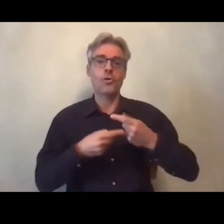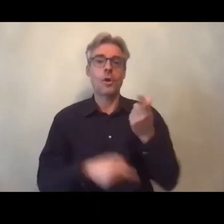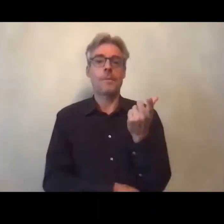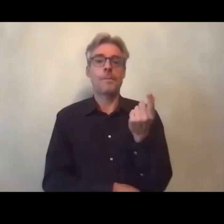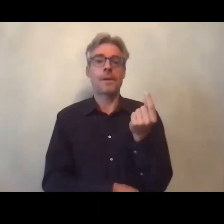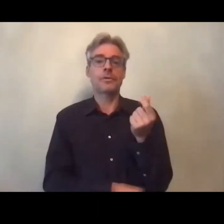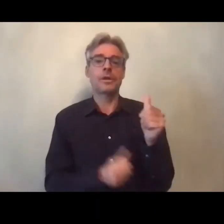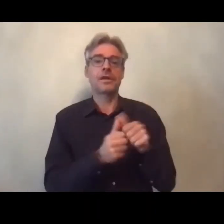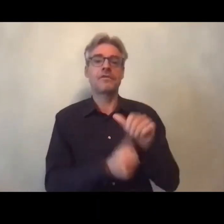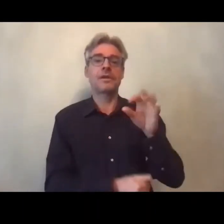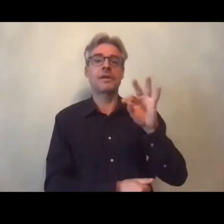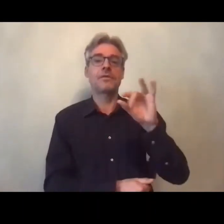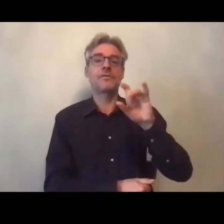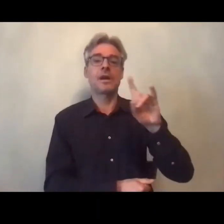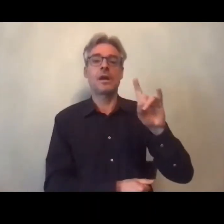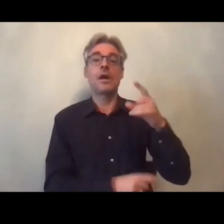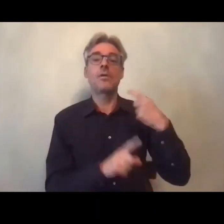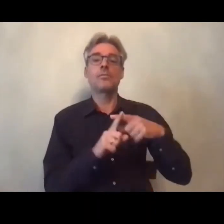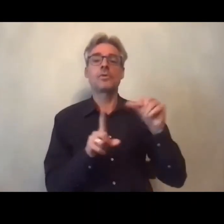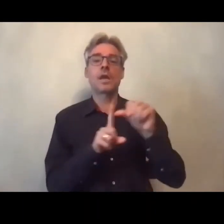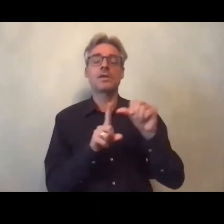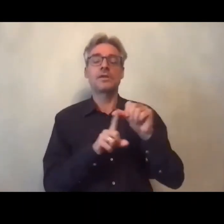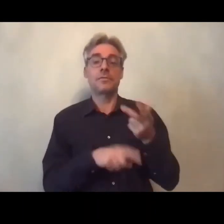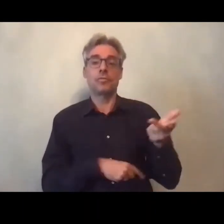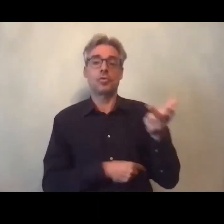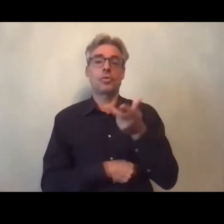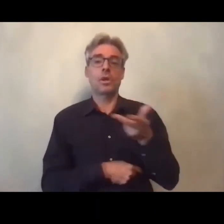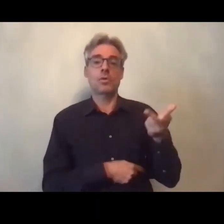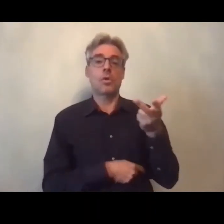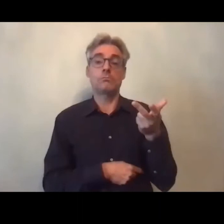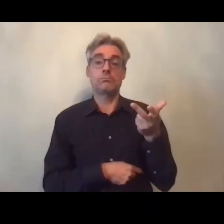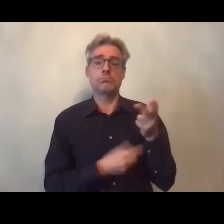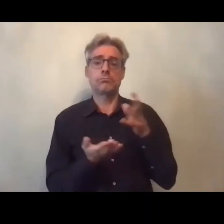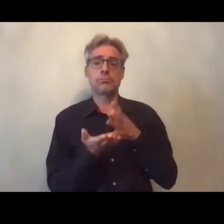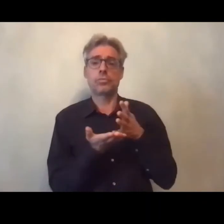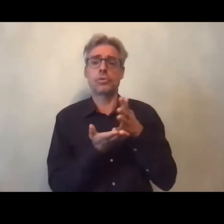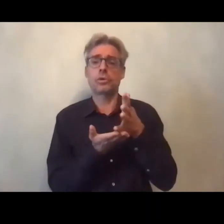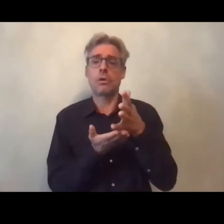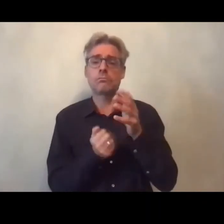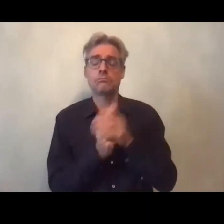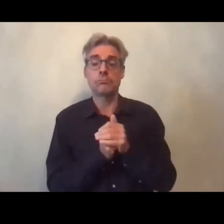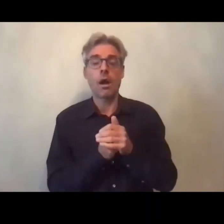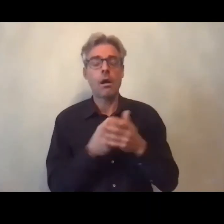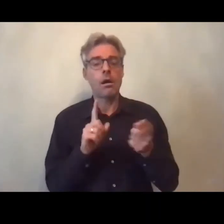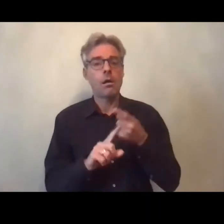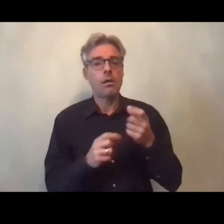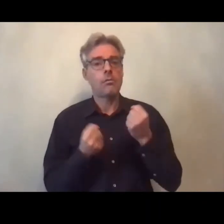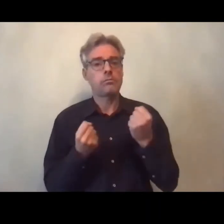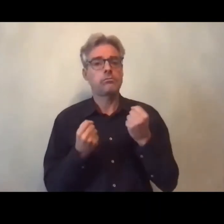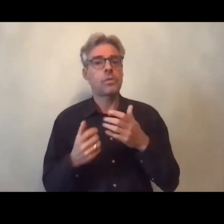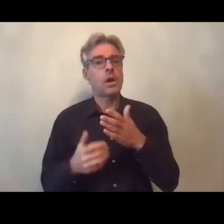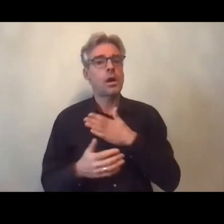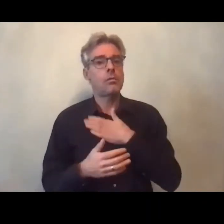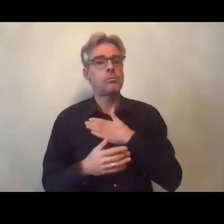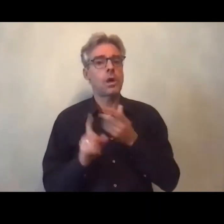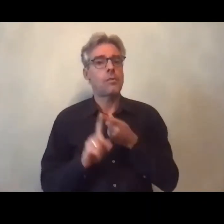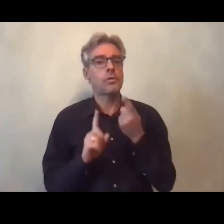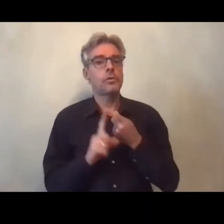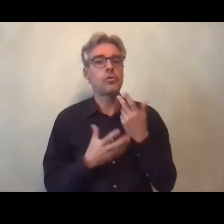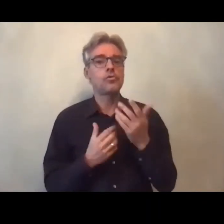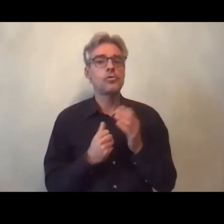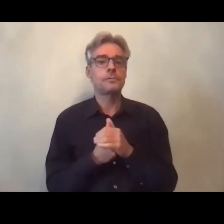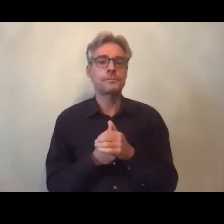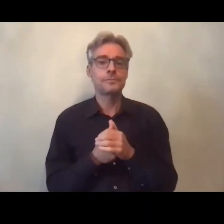avec la FIRA et la GFIP est un projet qui me tient beaucoup à cœur donc qui